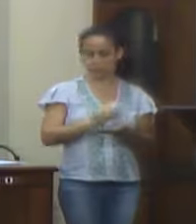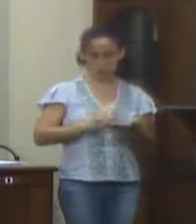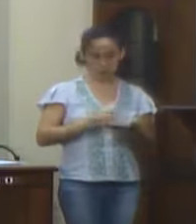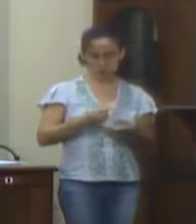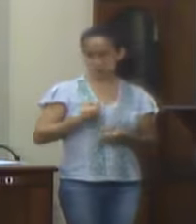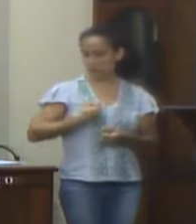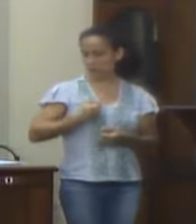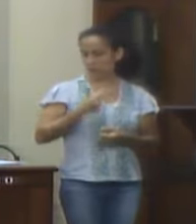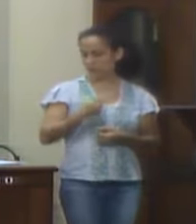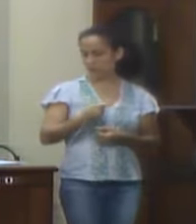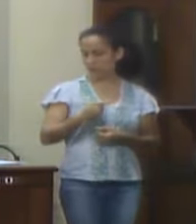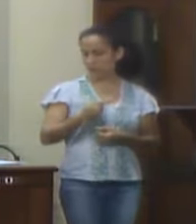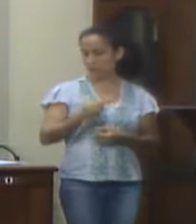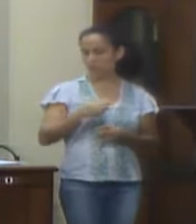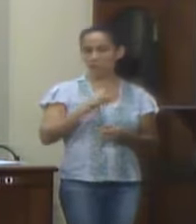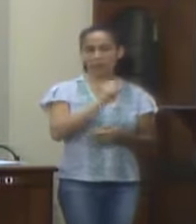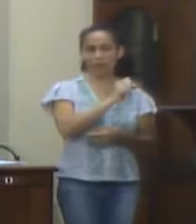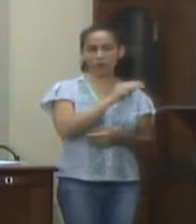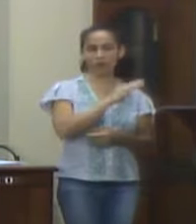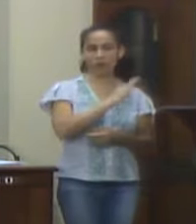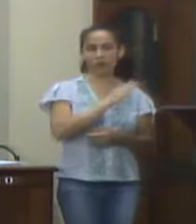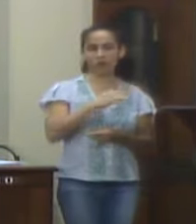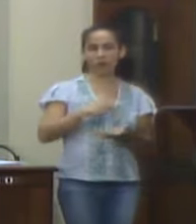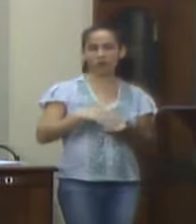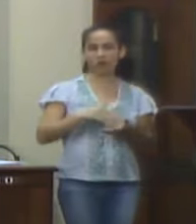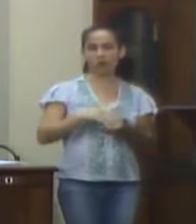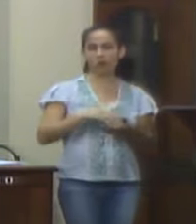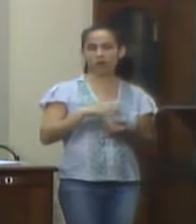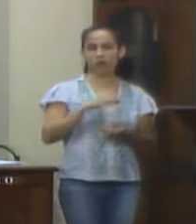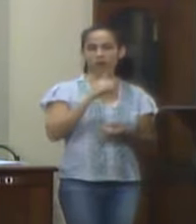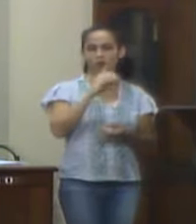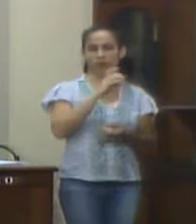2018, Subsecretaria de Defesa Civil de Valença.